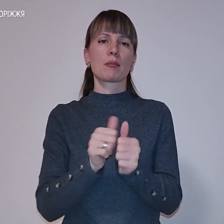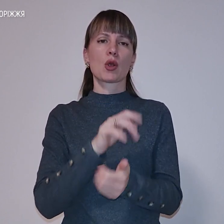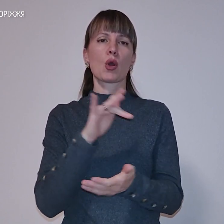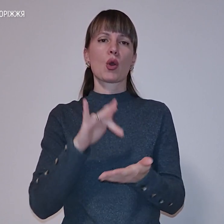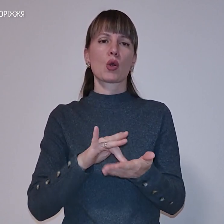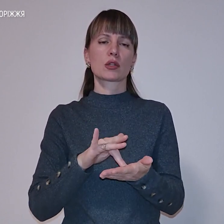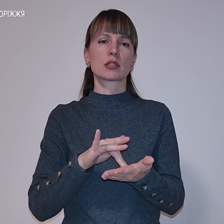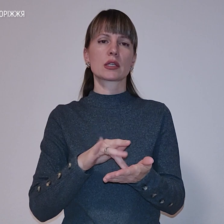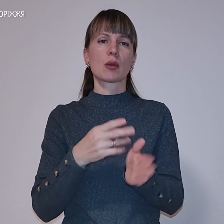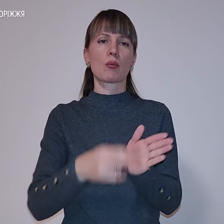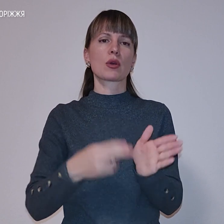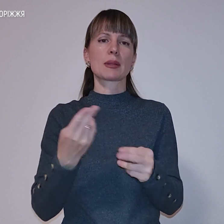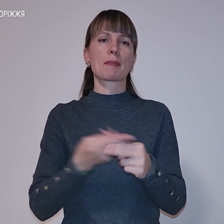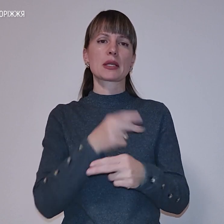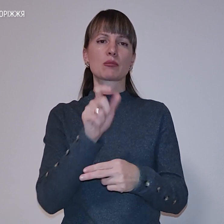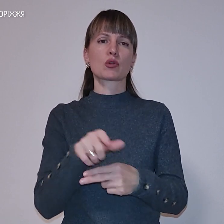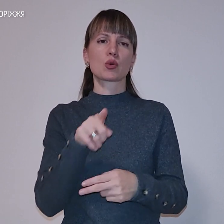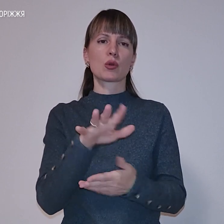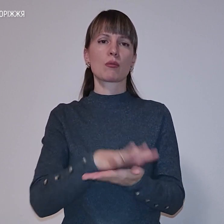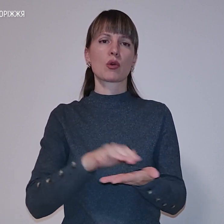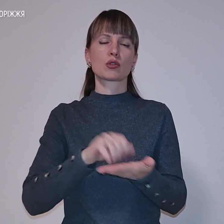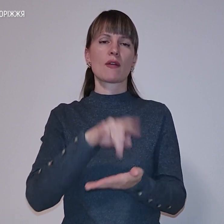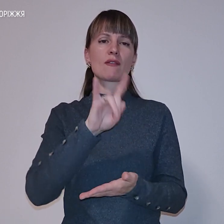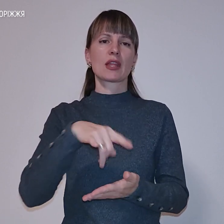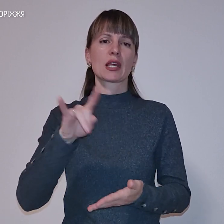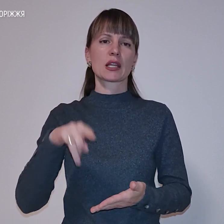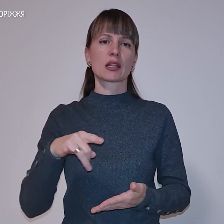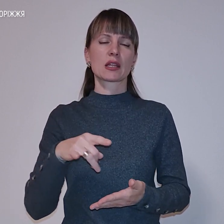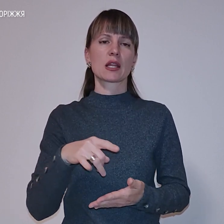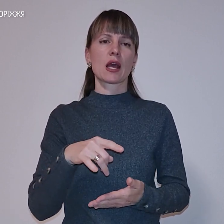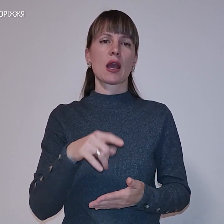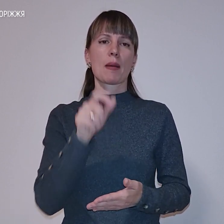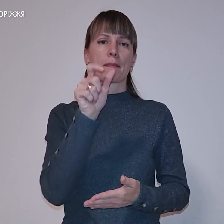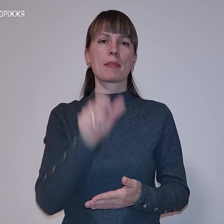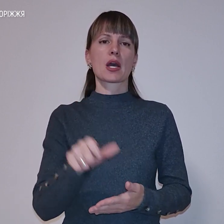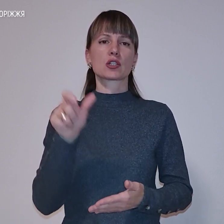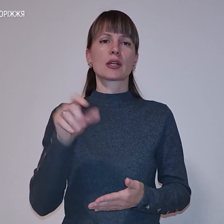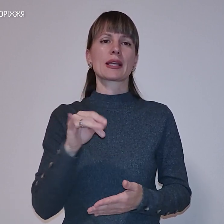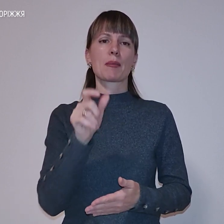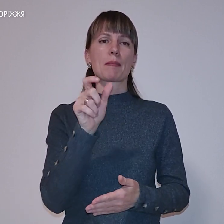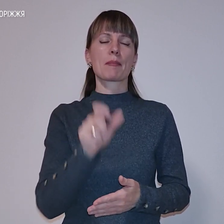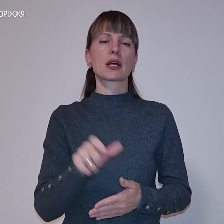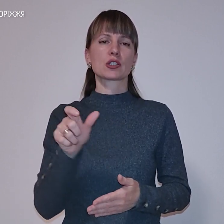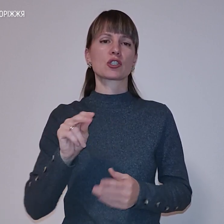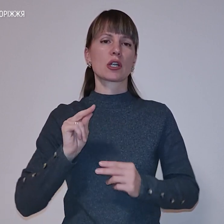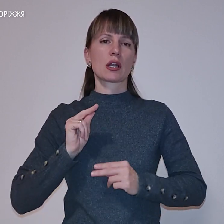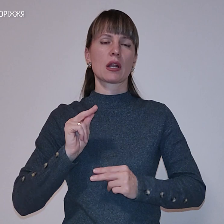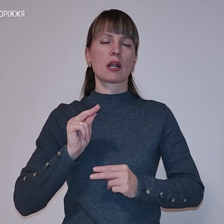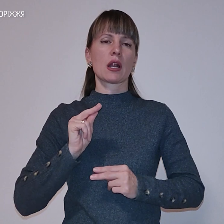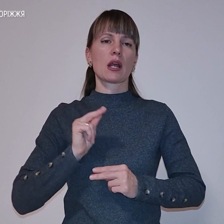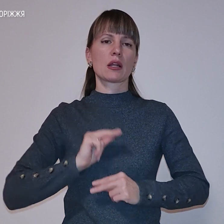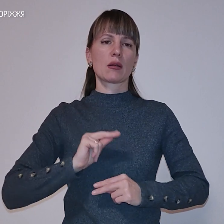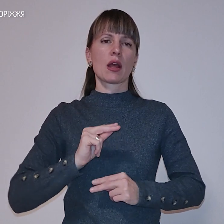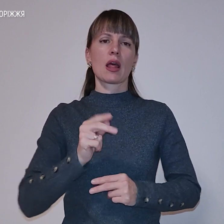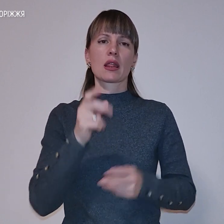пасажирів. У них пошкоджено вікна. Персонал та пасажири не травмувалися. Через обстріл були